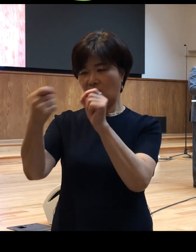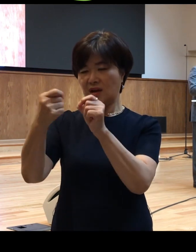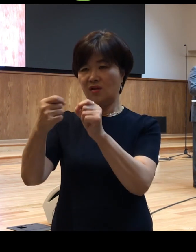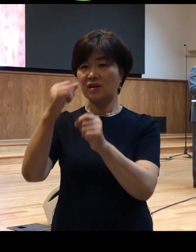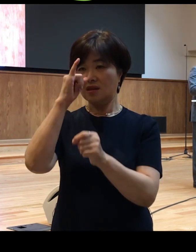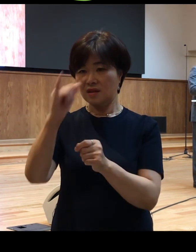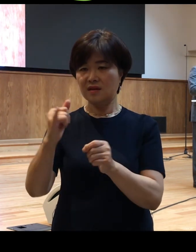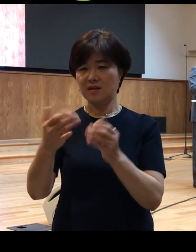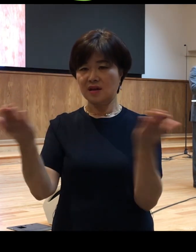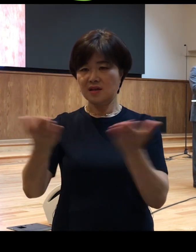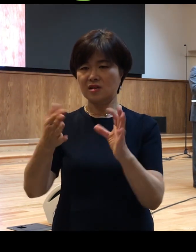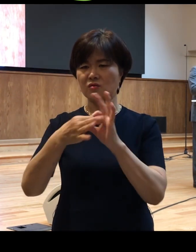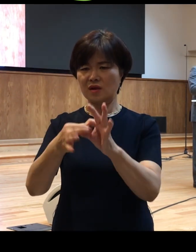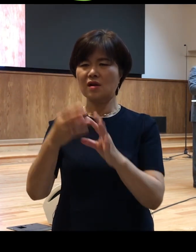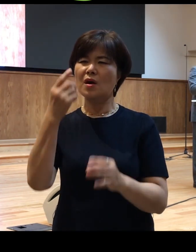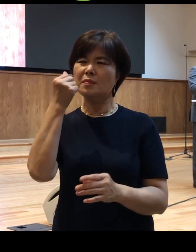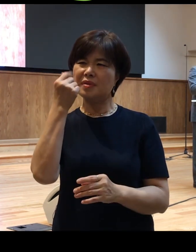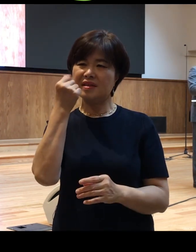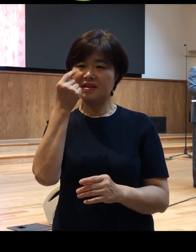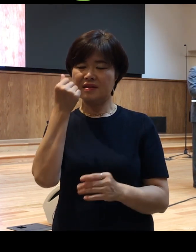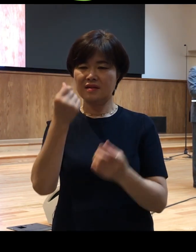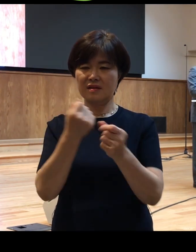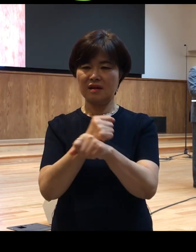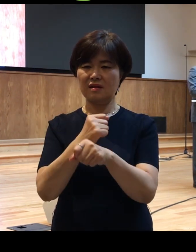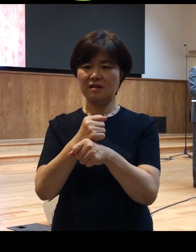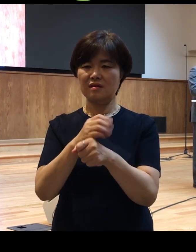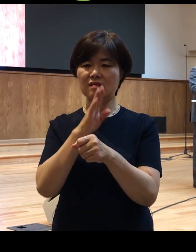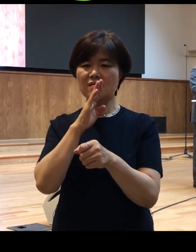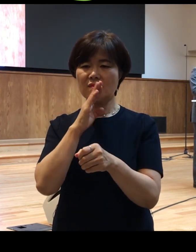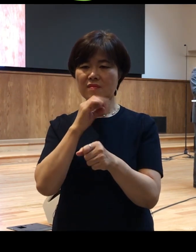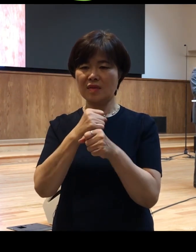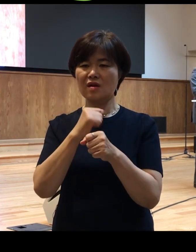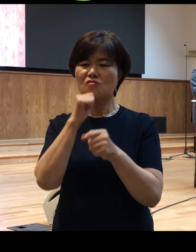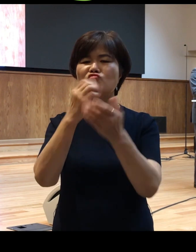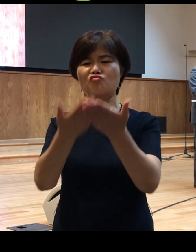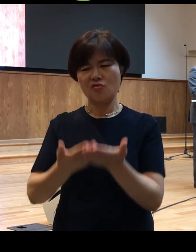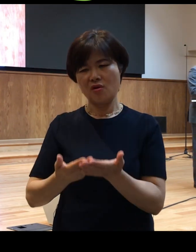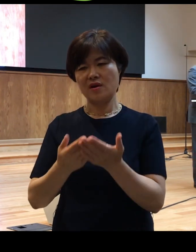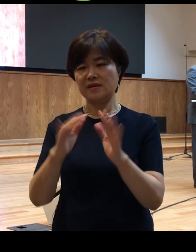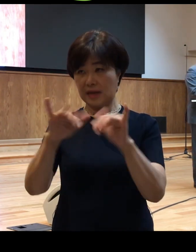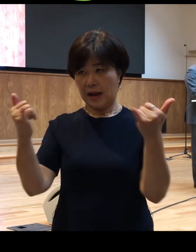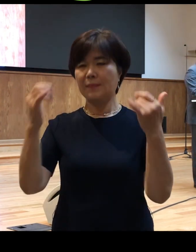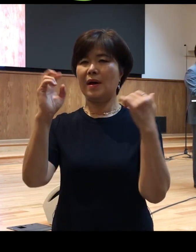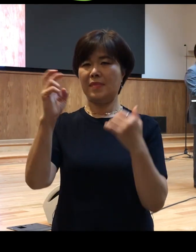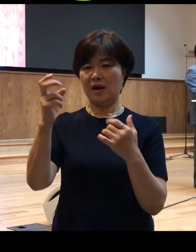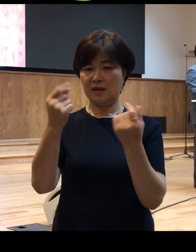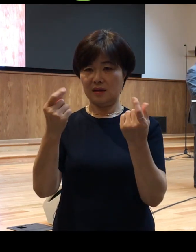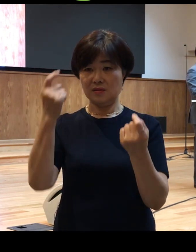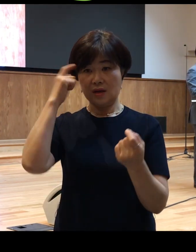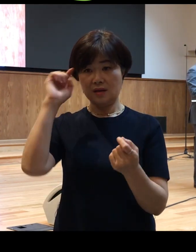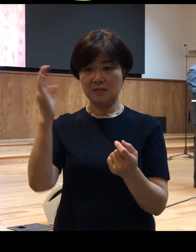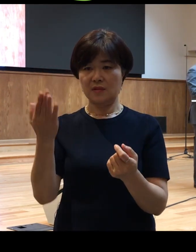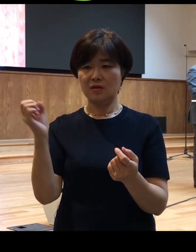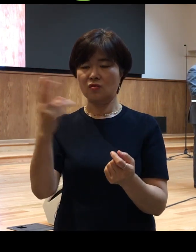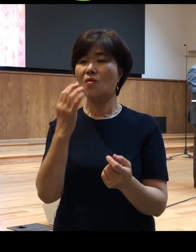비슷한 유사한 배경을 가지고 있음을 알 수 있습니다 뿐만 아니라 베드로와 마찬가지로